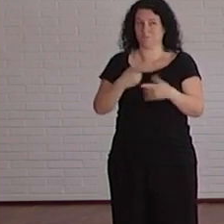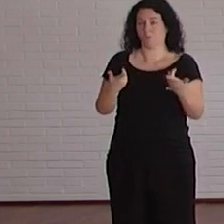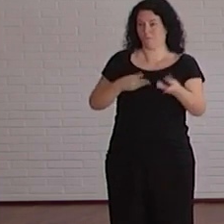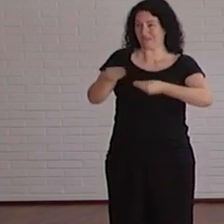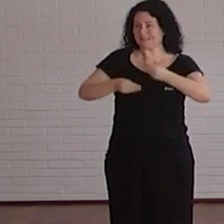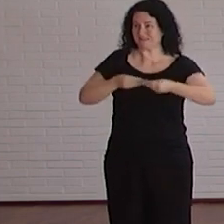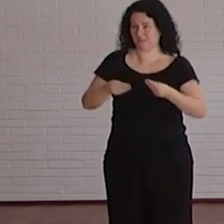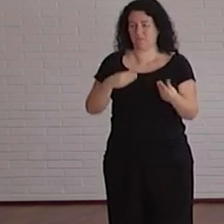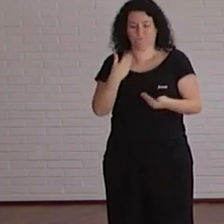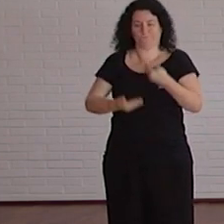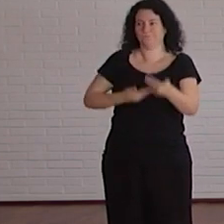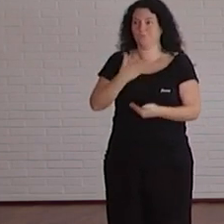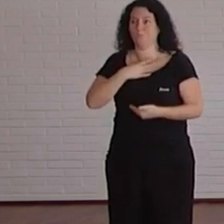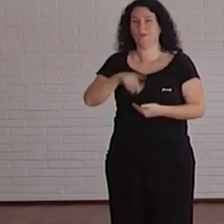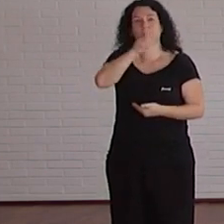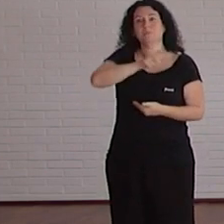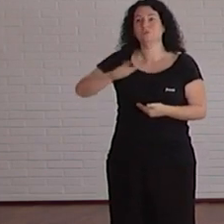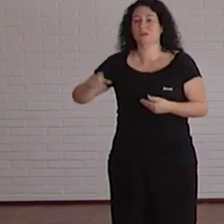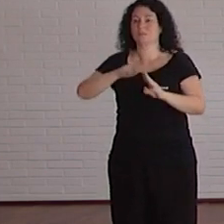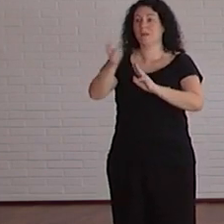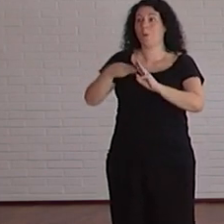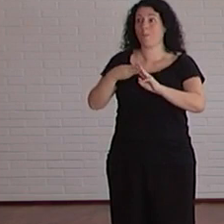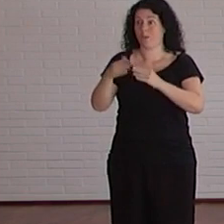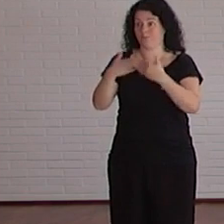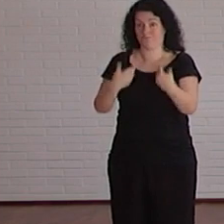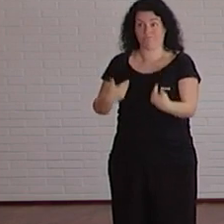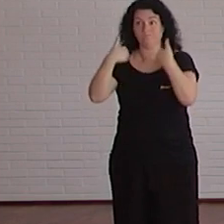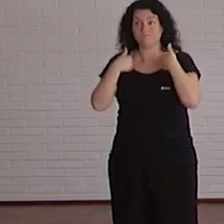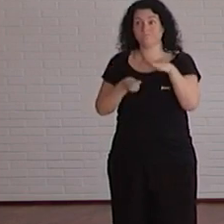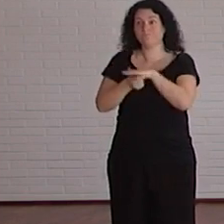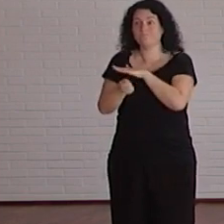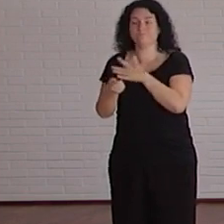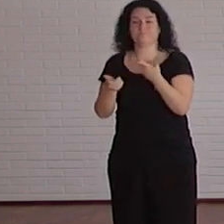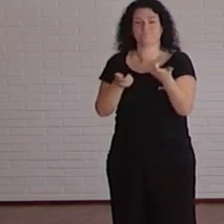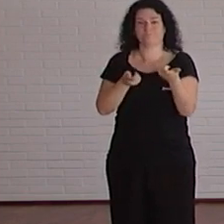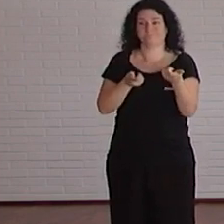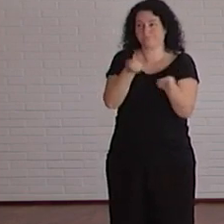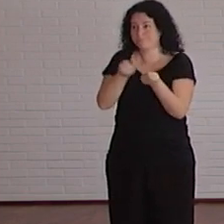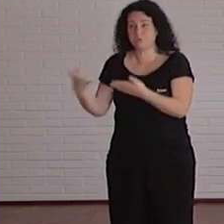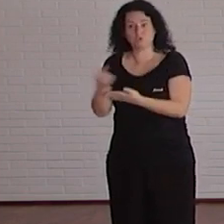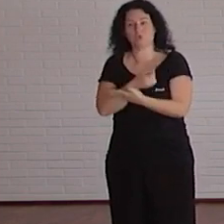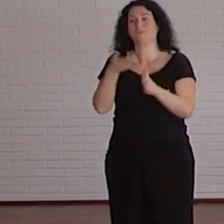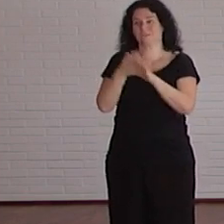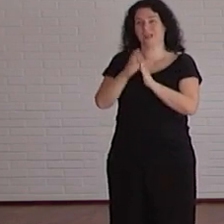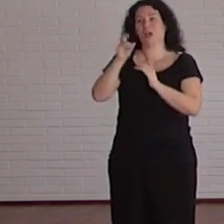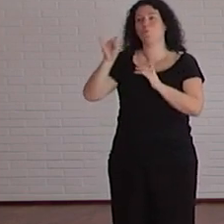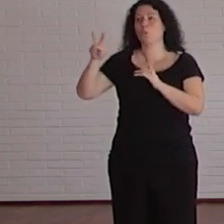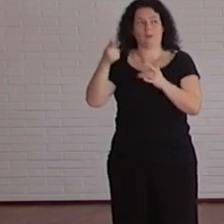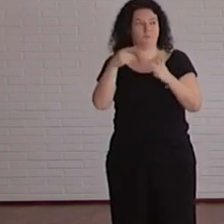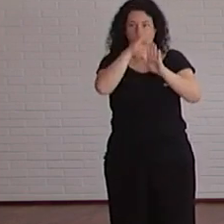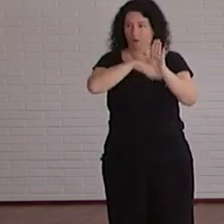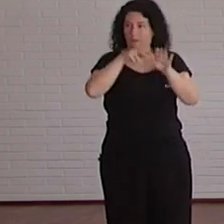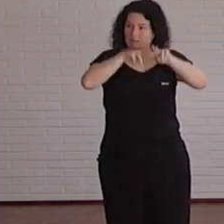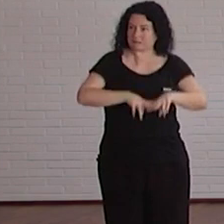quien gestione las páginas web se adapte a CADUA y vaya mejorando la accesibilidad y tenga tiempo